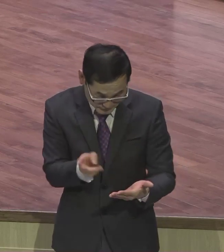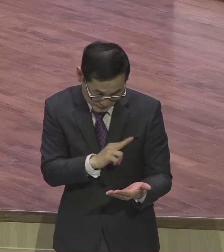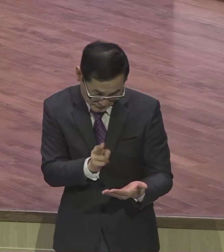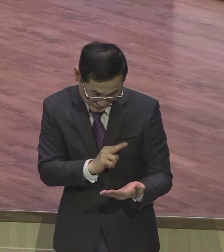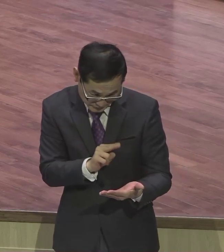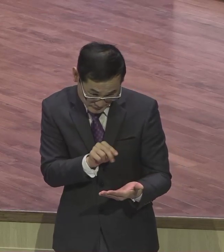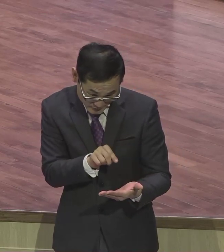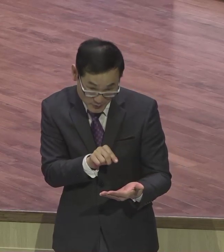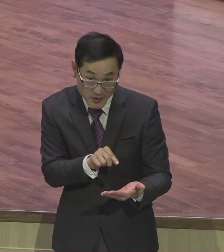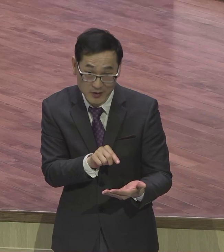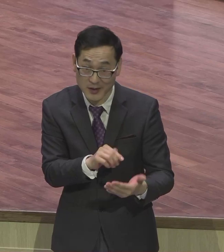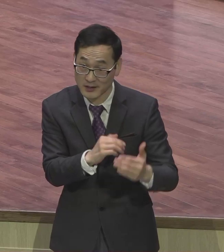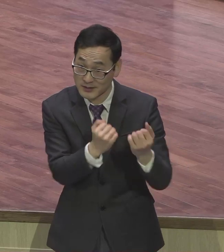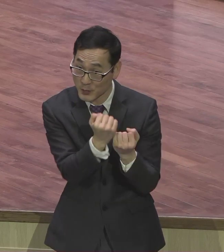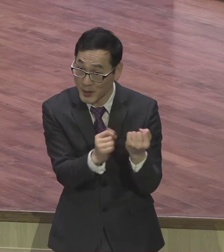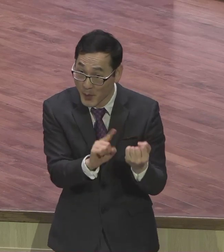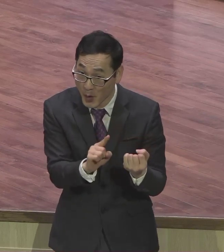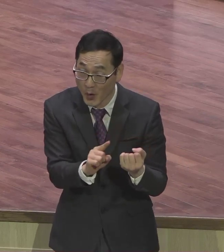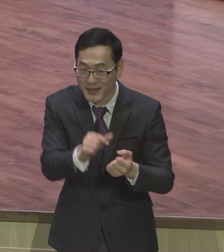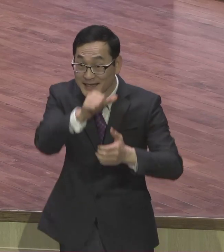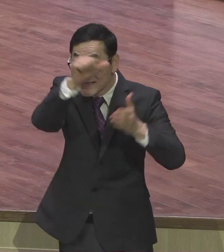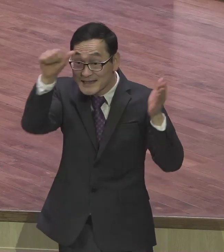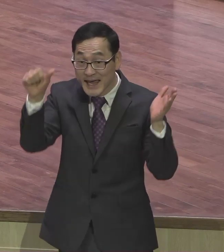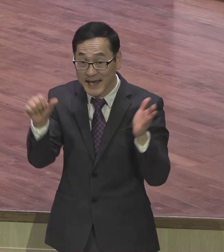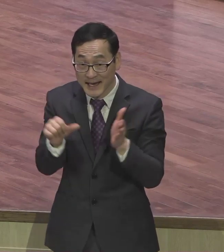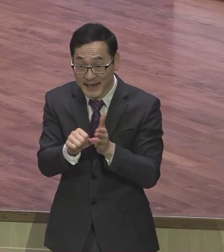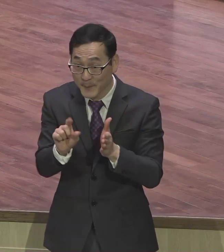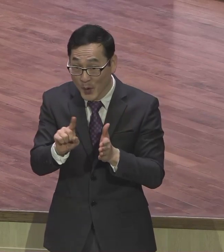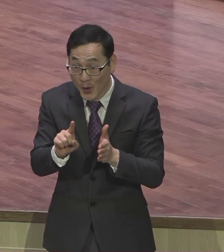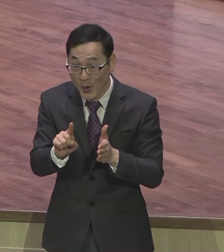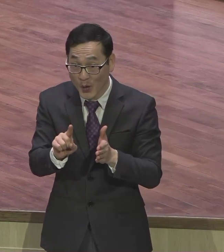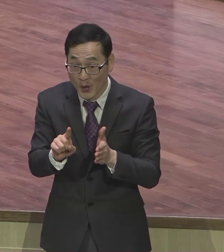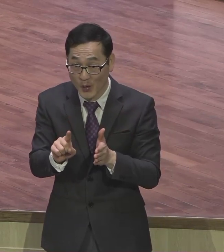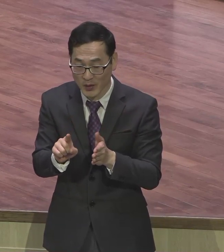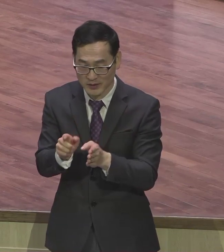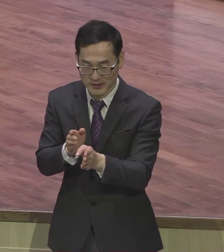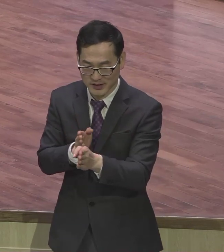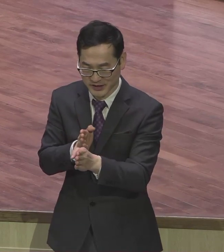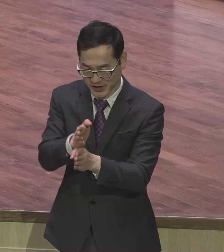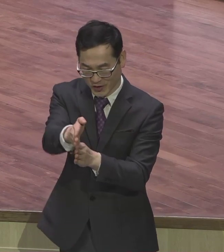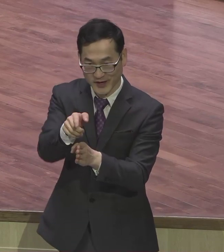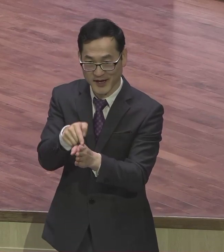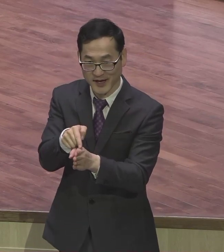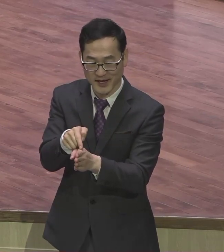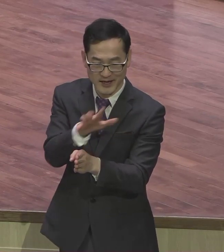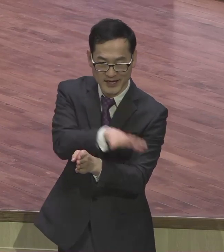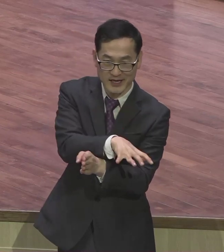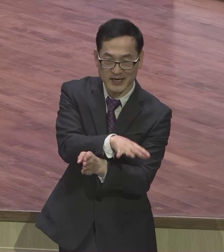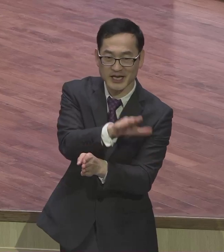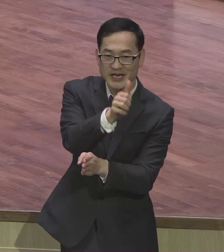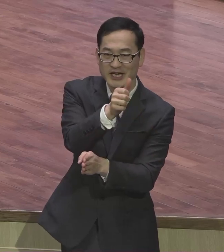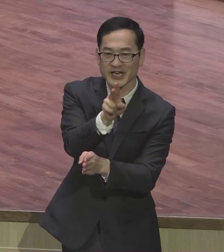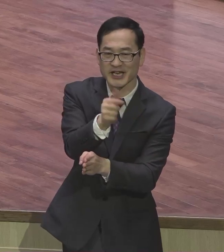경계선상에 있다 현실과 상상 사이에 서 있고